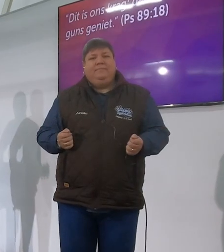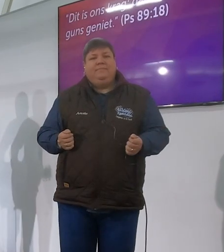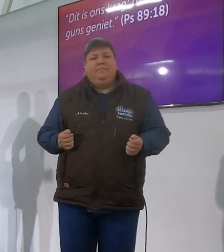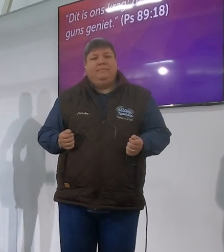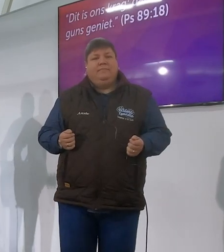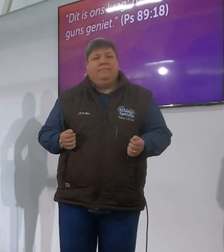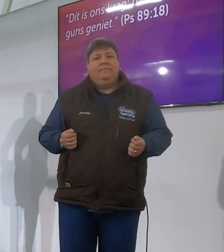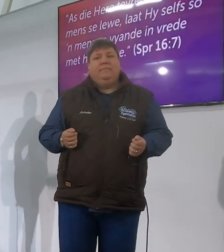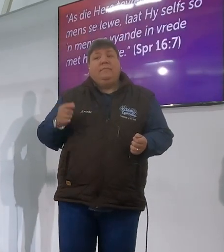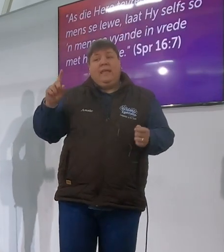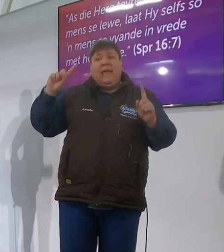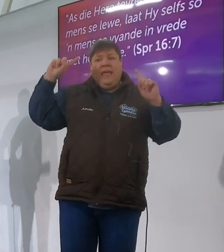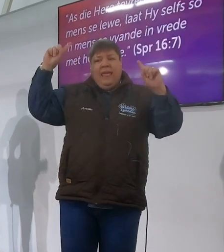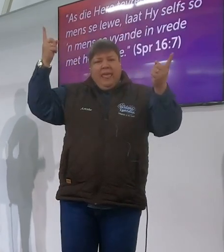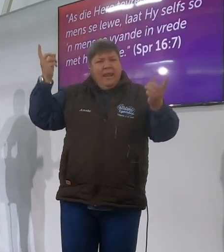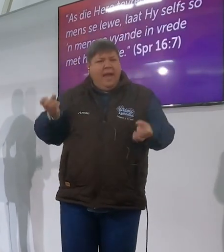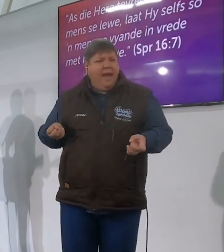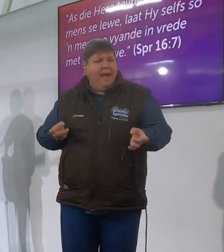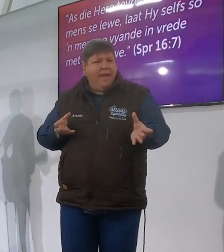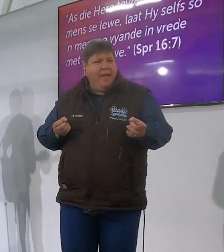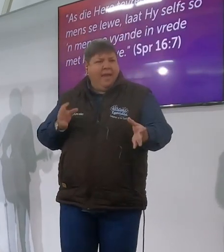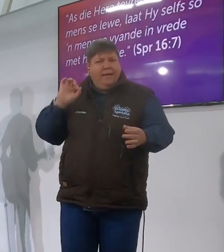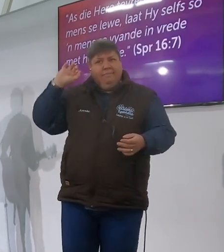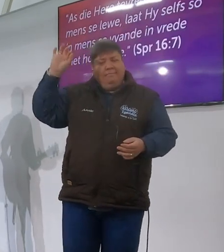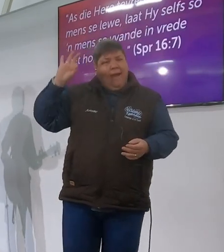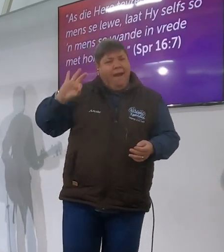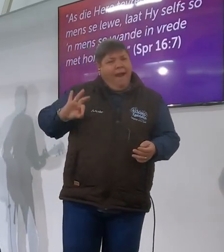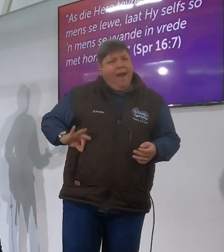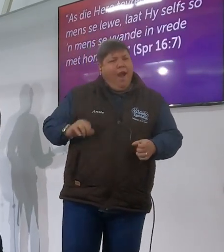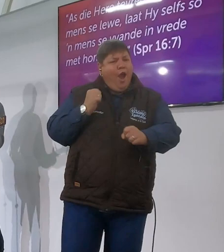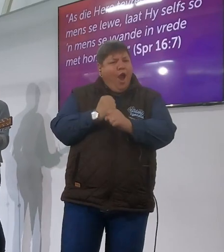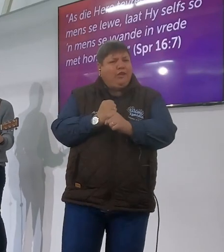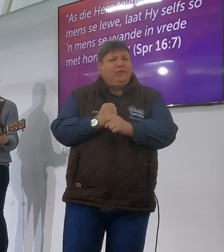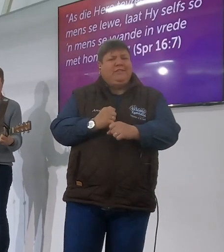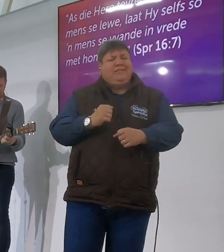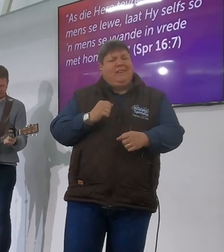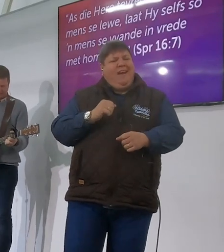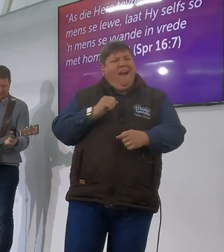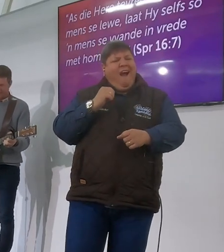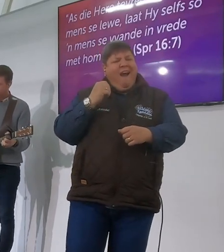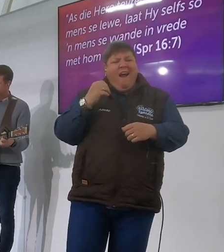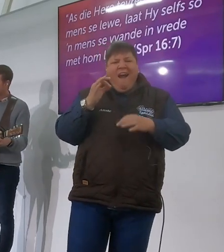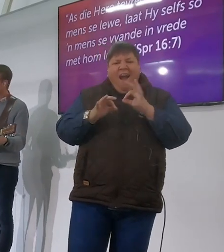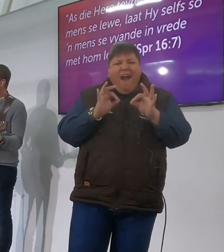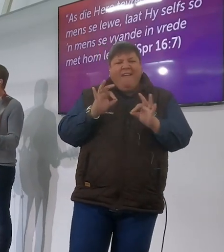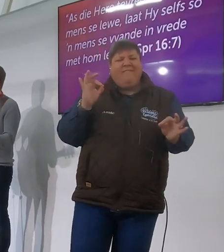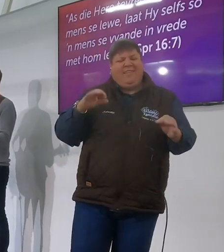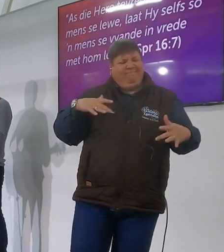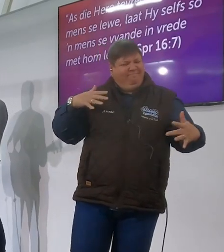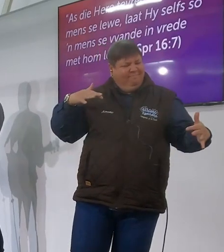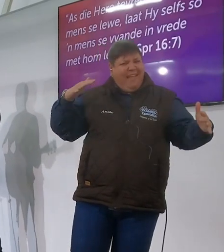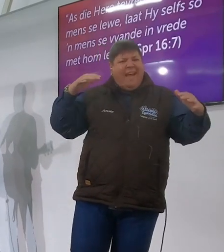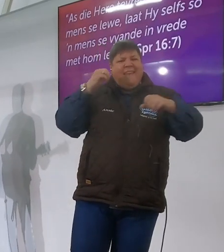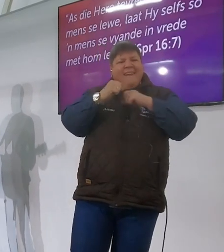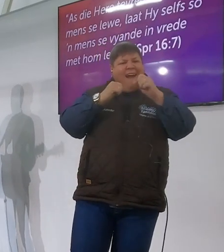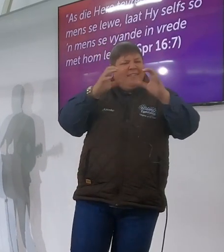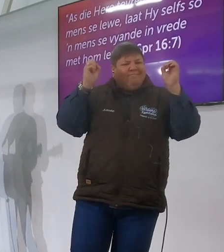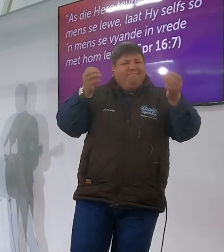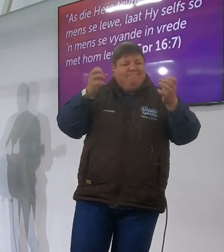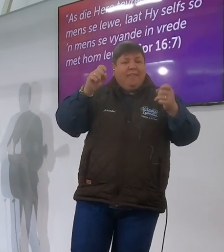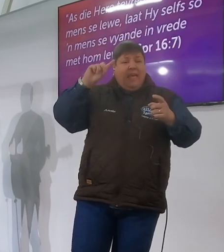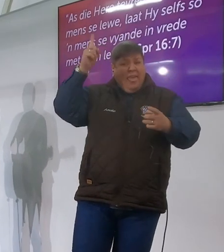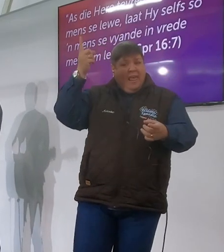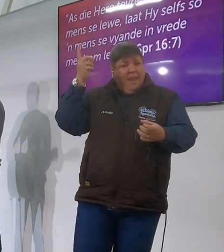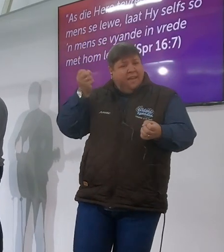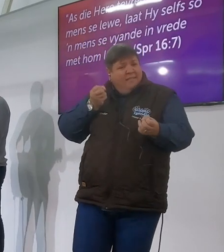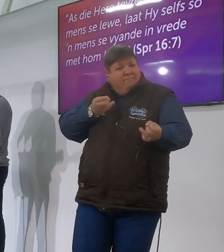die jyre die jyre geef jou sy gins ek en jy moet nie dan leef spreek in 16 vers 7 sê as die jyre tevrede